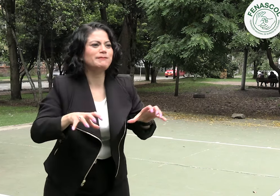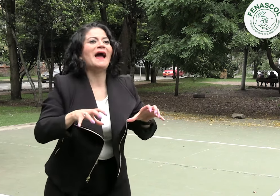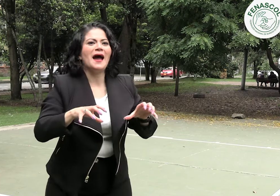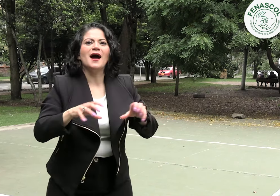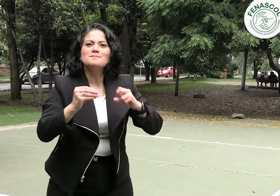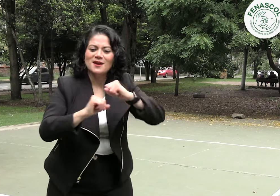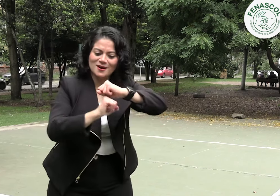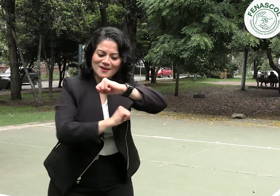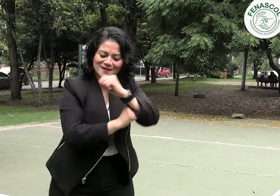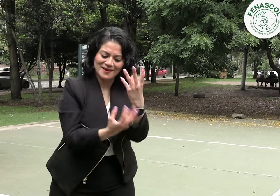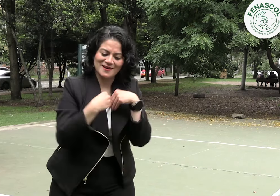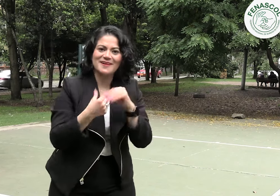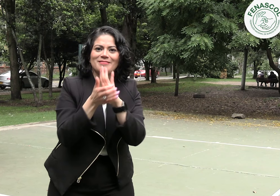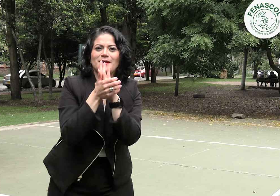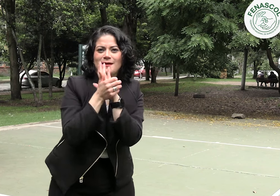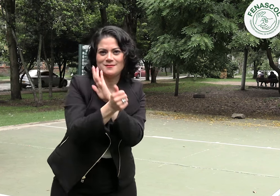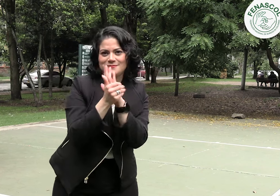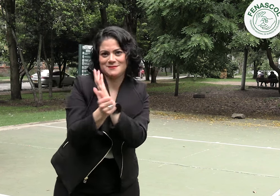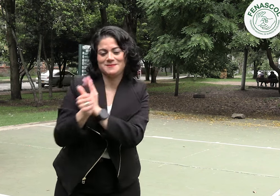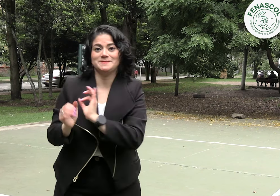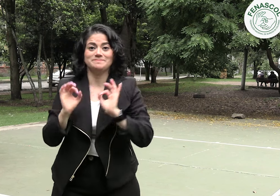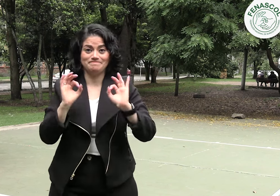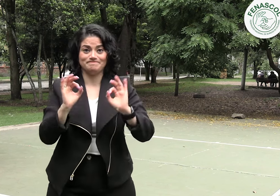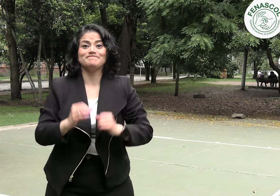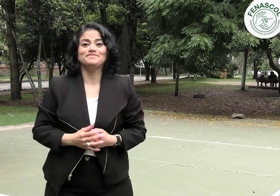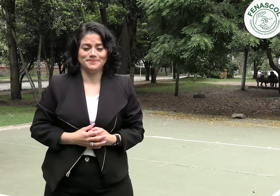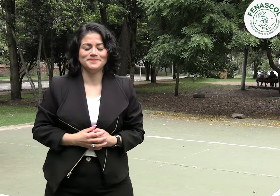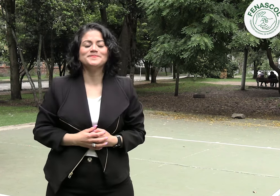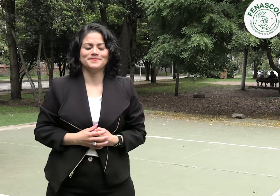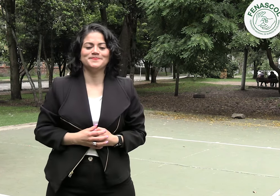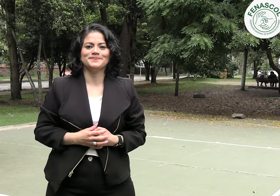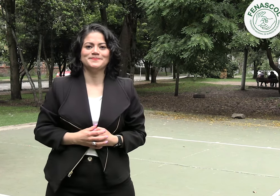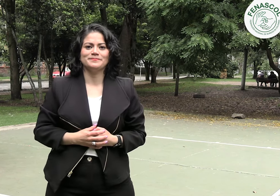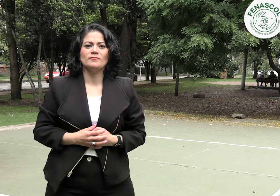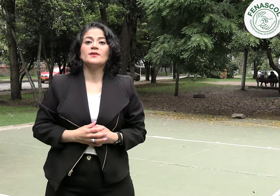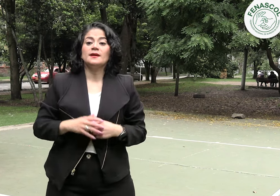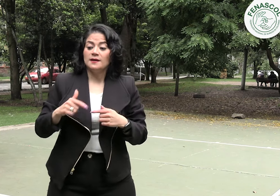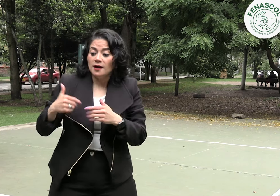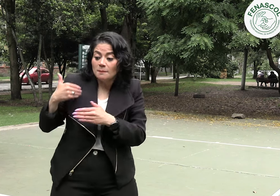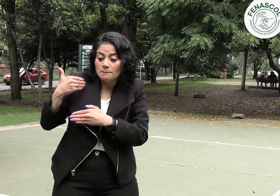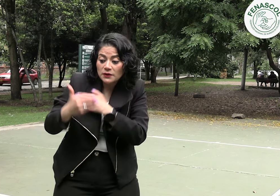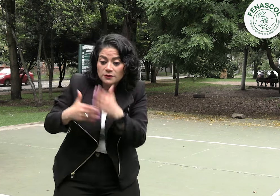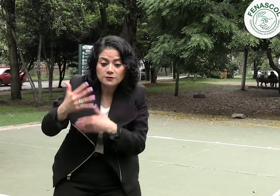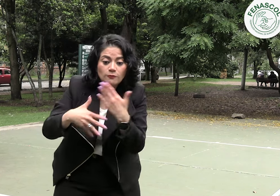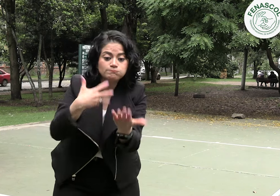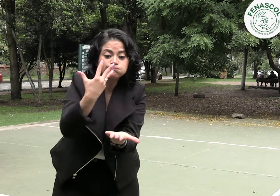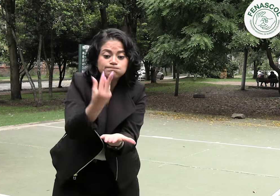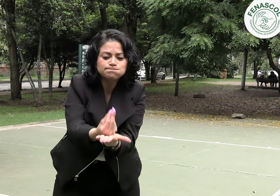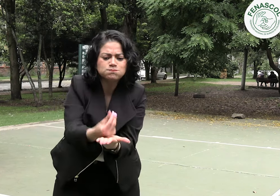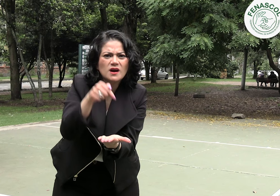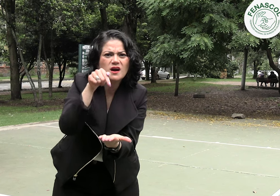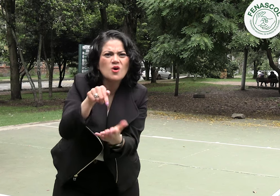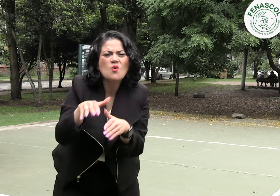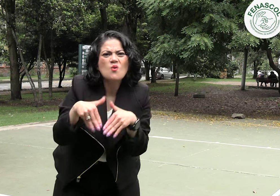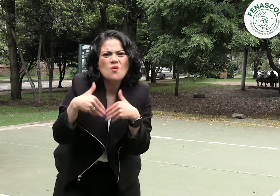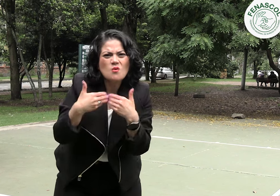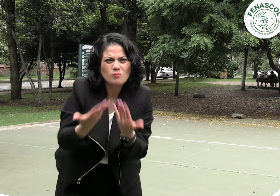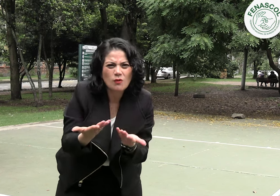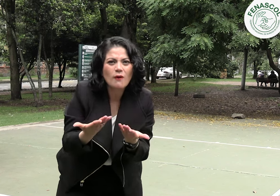efectiva, participando activamente en política y refuercen sus habilidades. Como resultado tangible